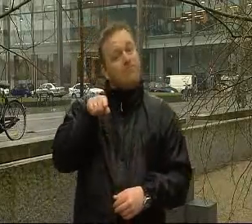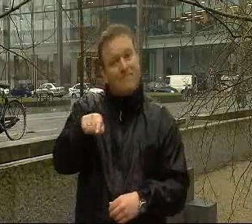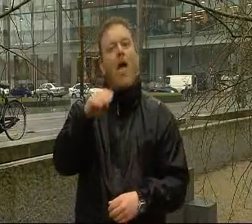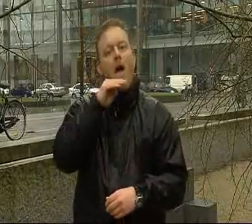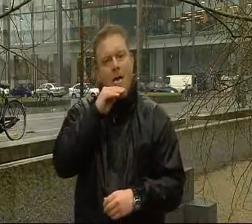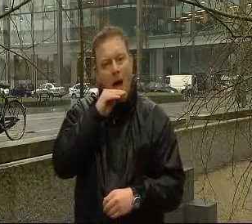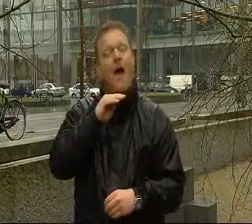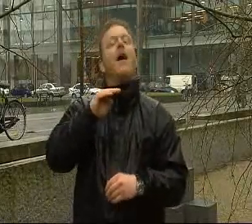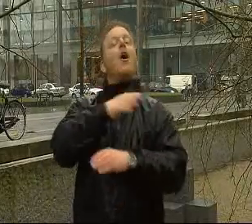Ergo, kystklima.